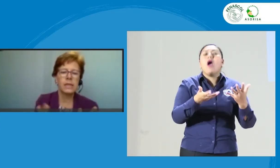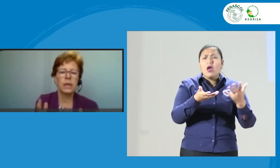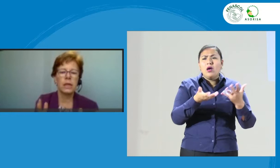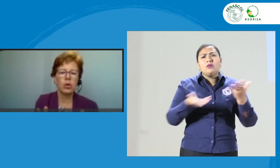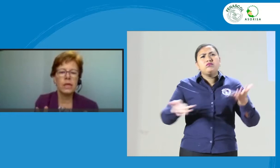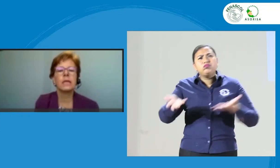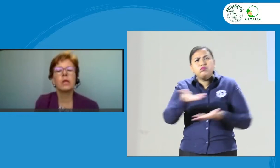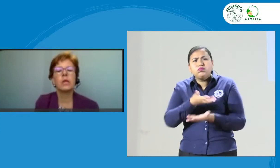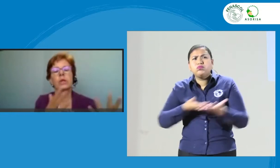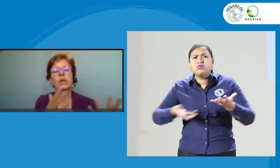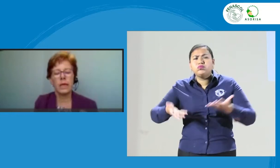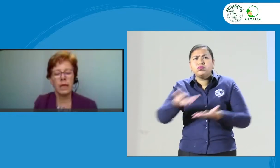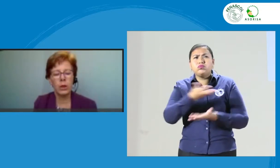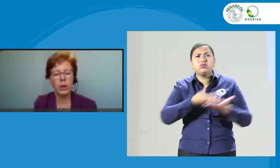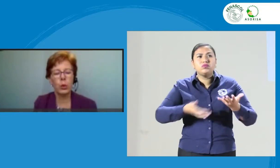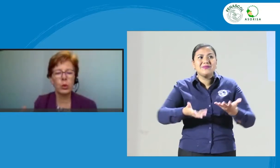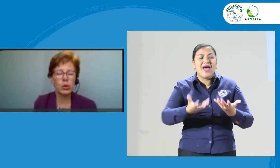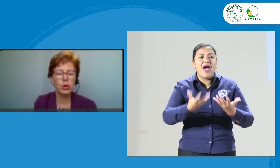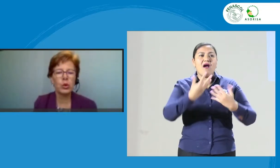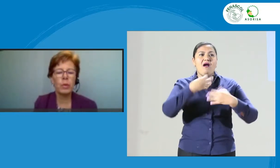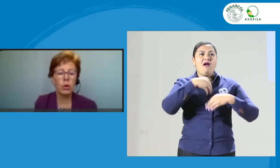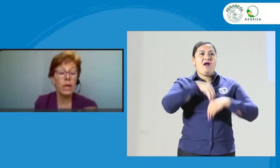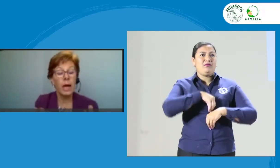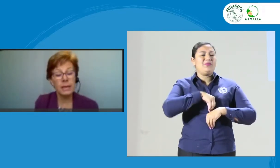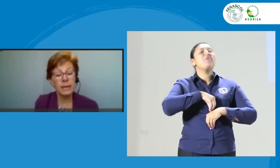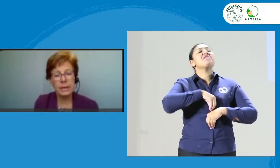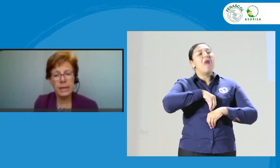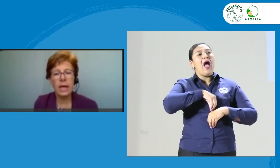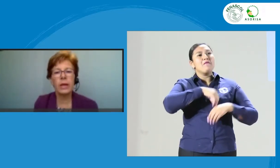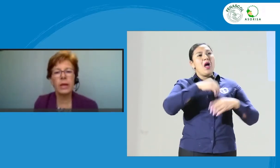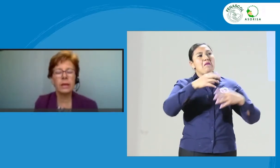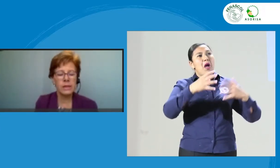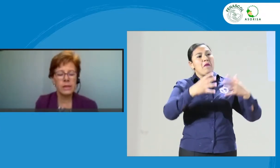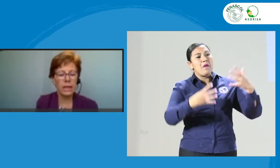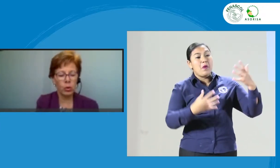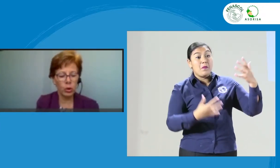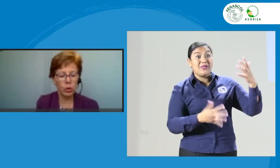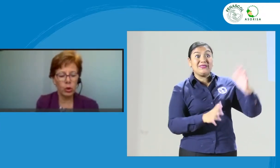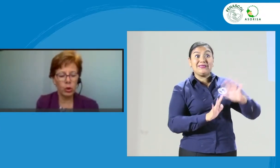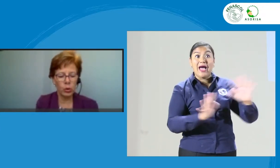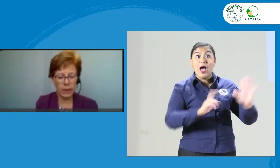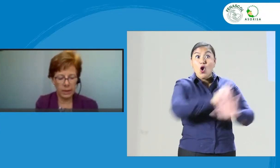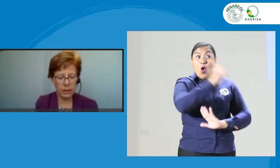interiorizan y luego se van agregando otros y otros valores hasta que se acabe de revisar todo el código de ética.